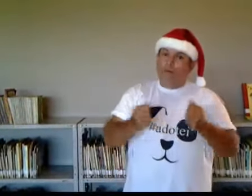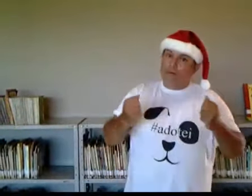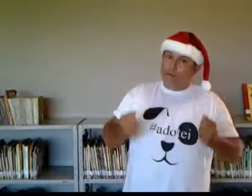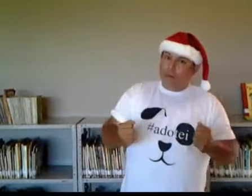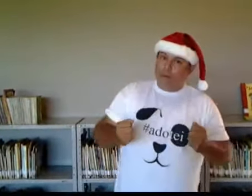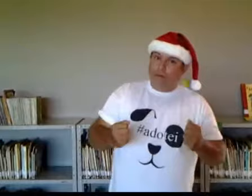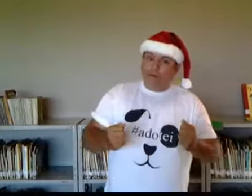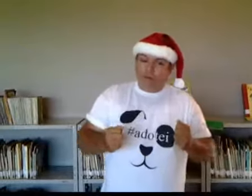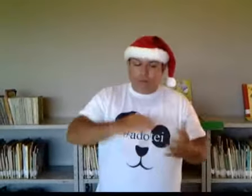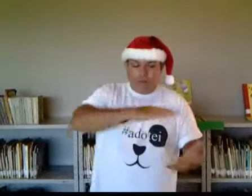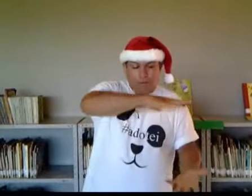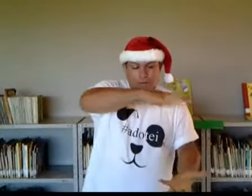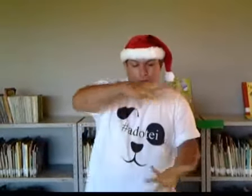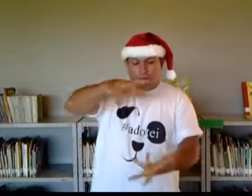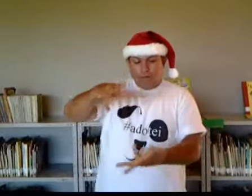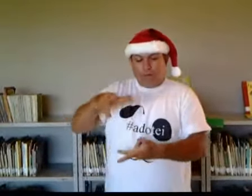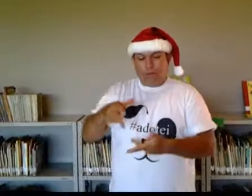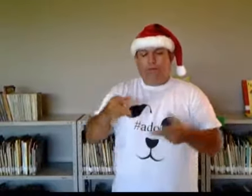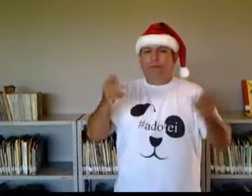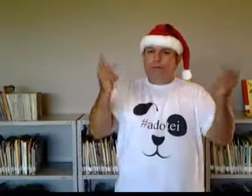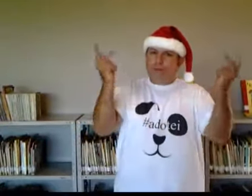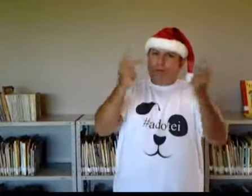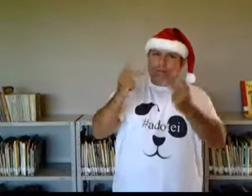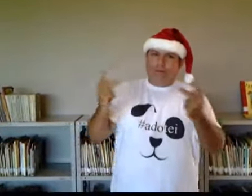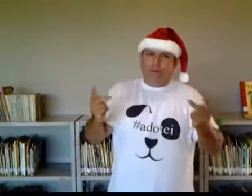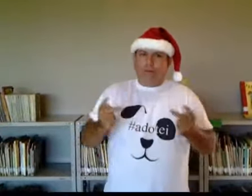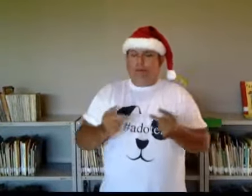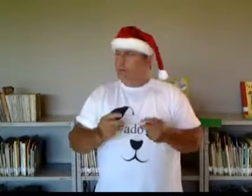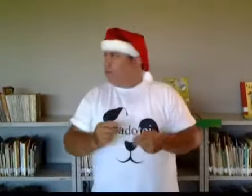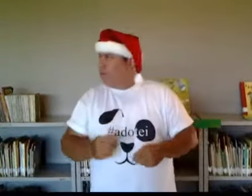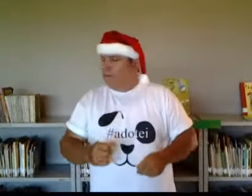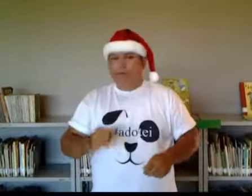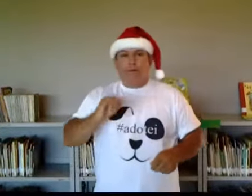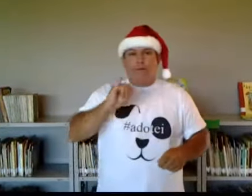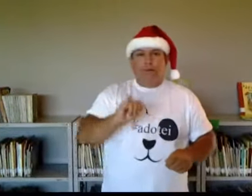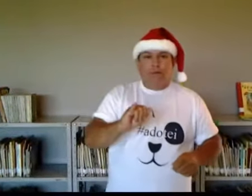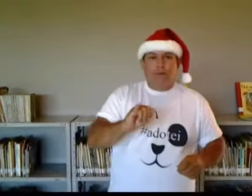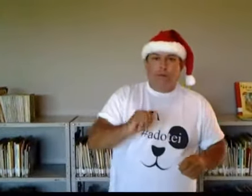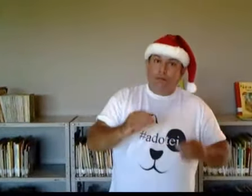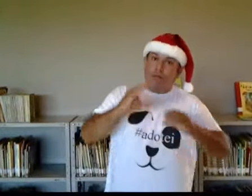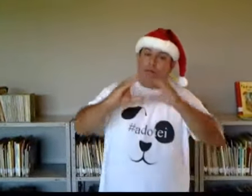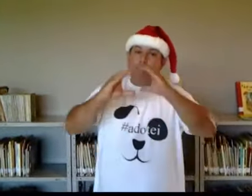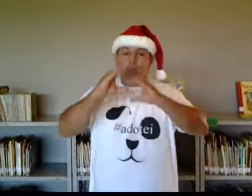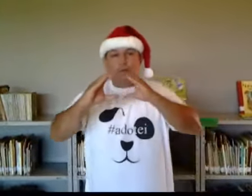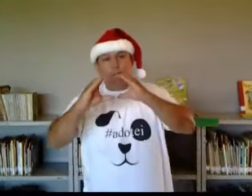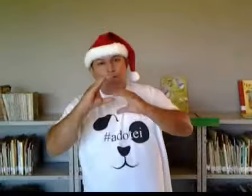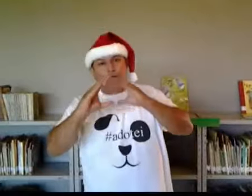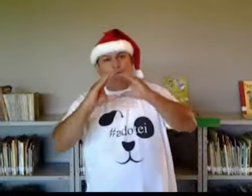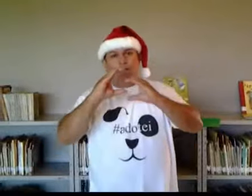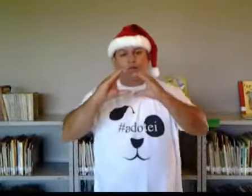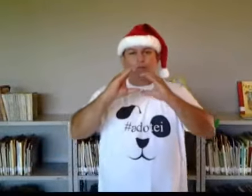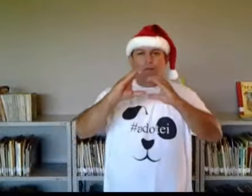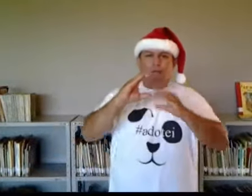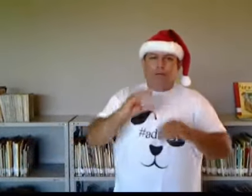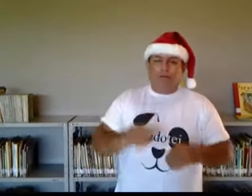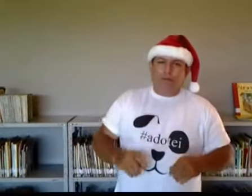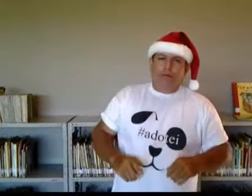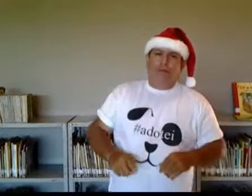de paz Se com esta canção você pudesse